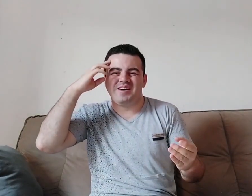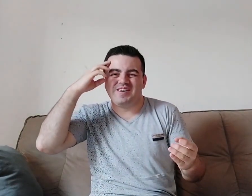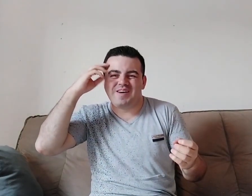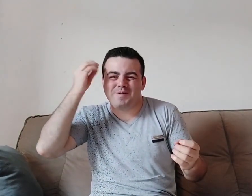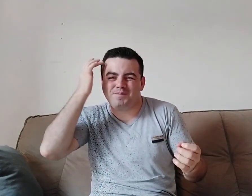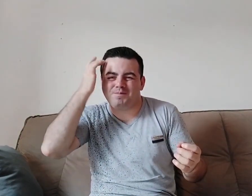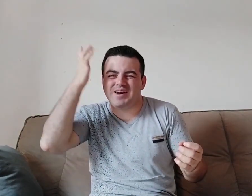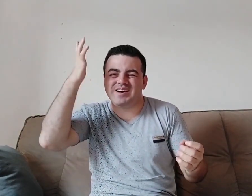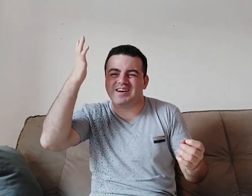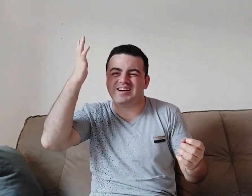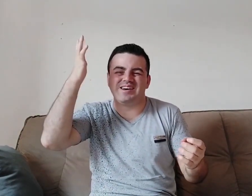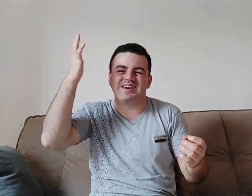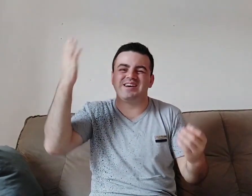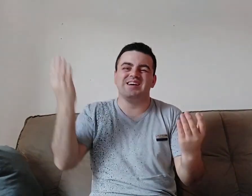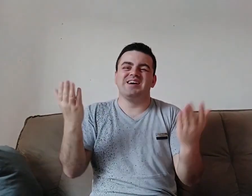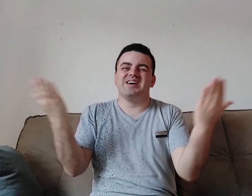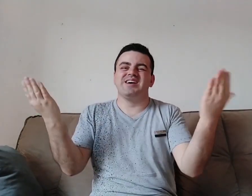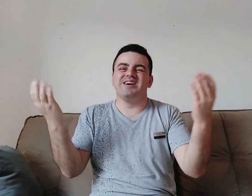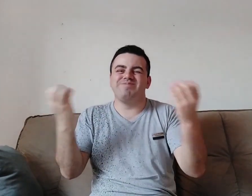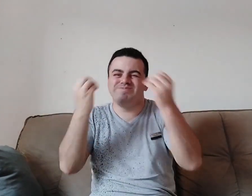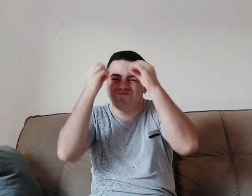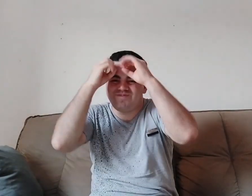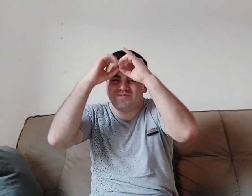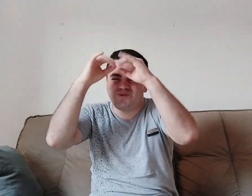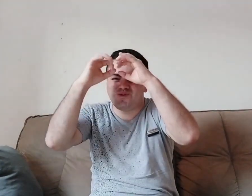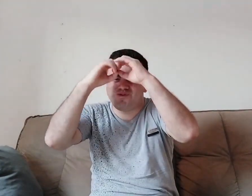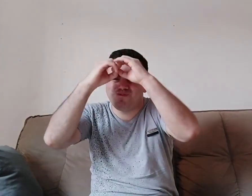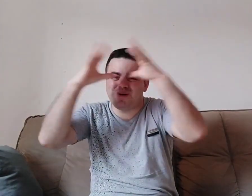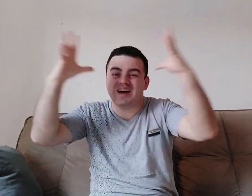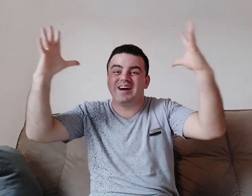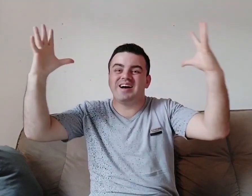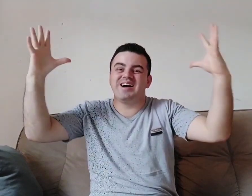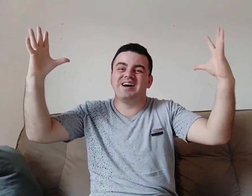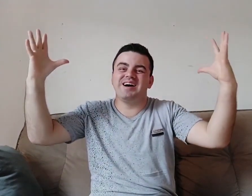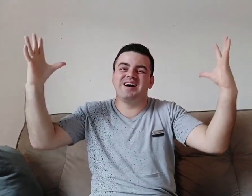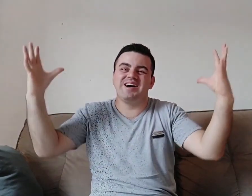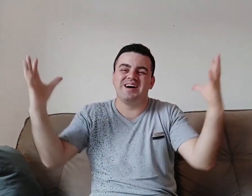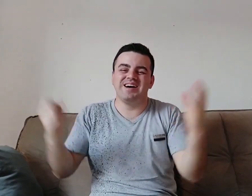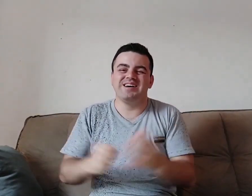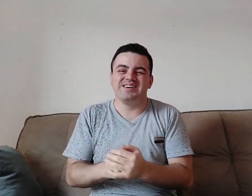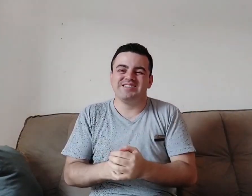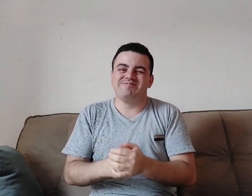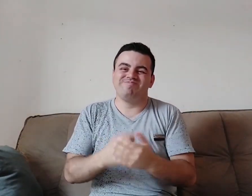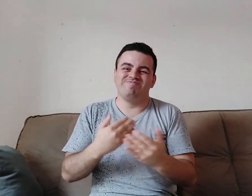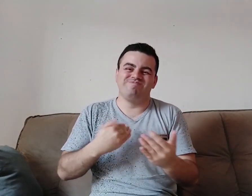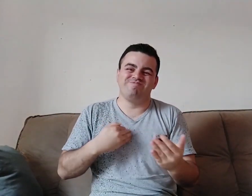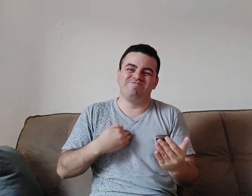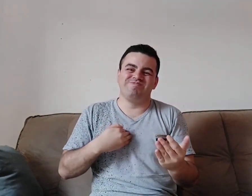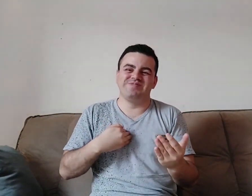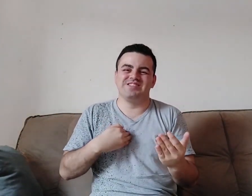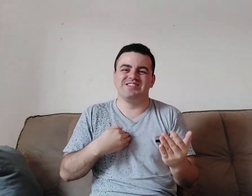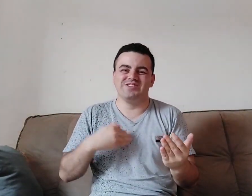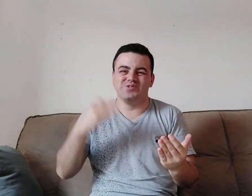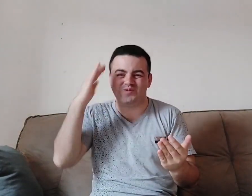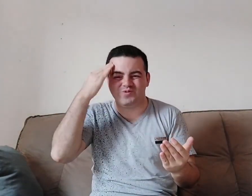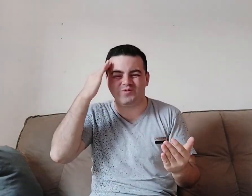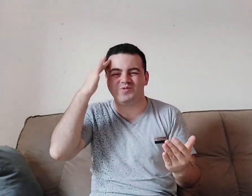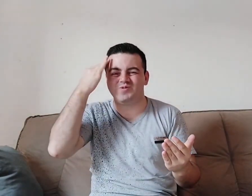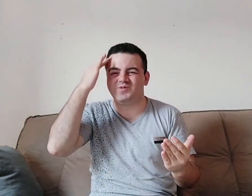facilmente. E agora a minha mente tinha se expandido. Eu não era mais o mesmo,